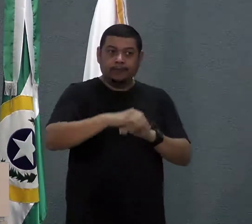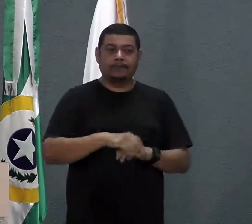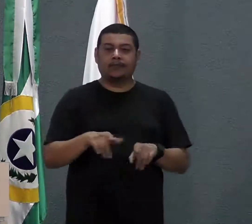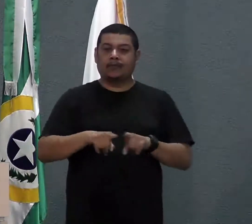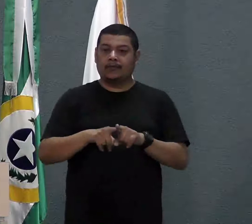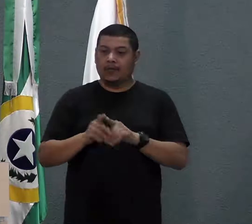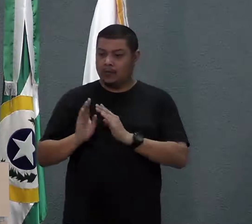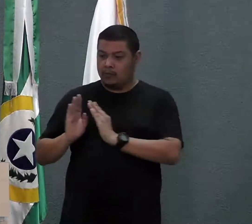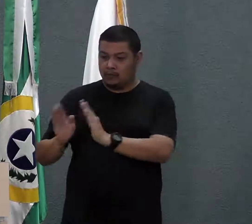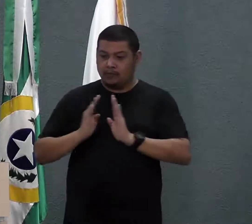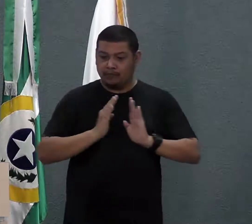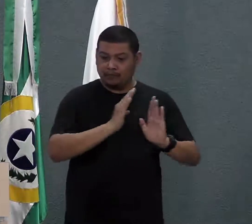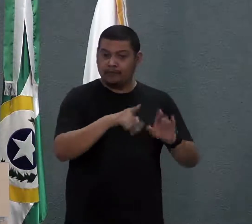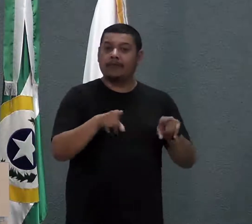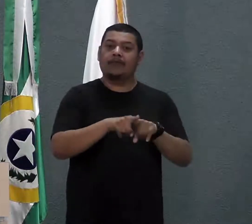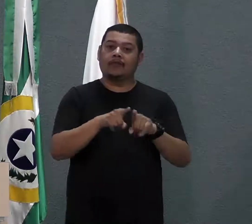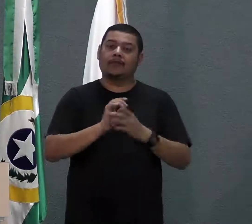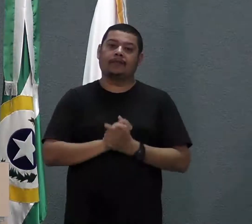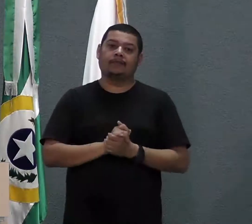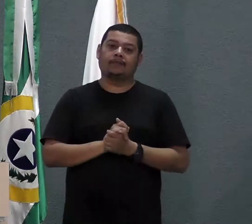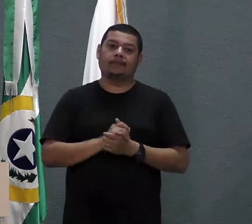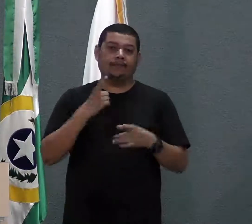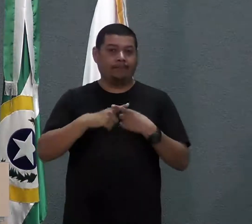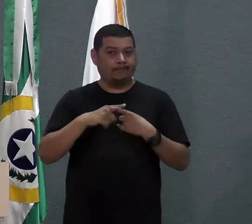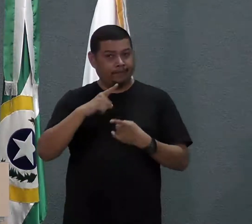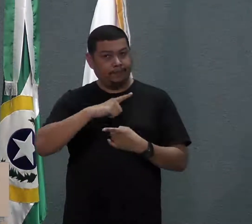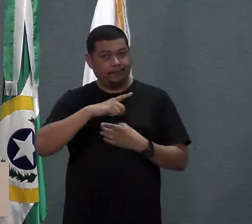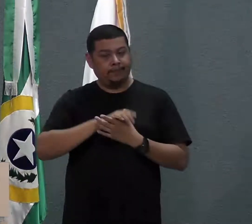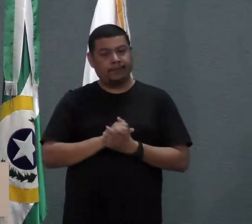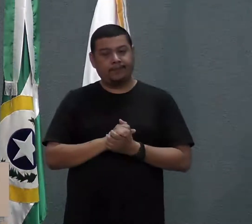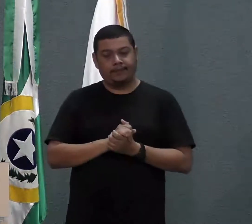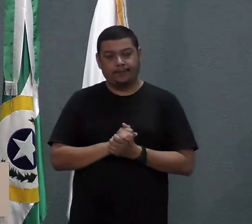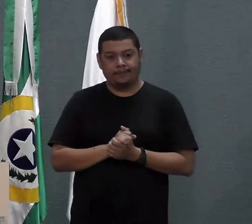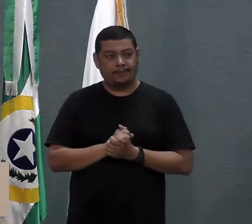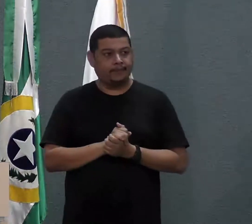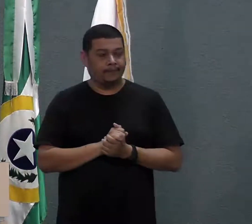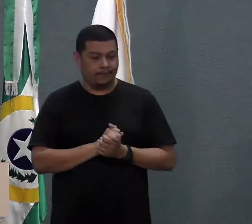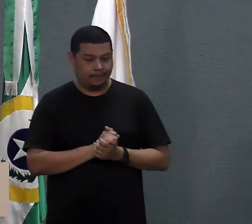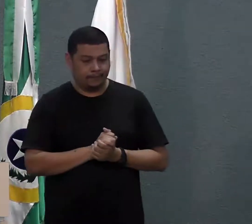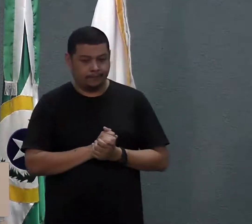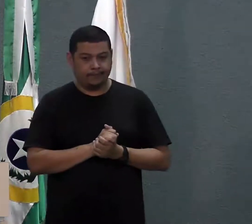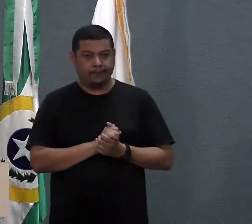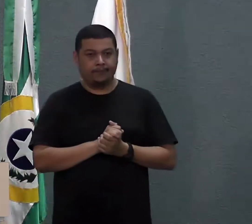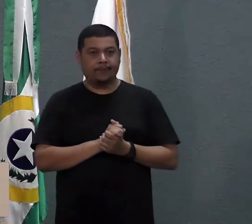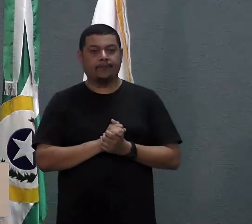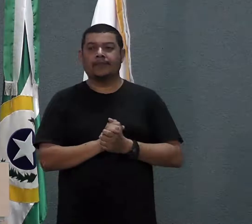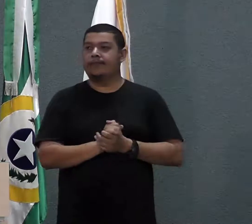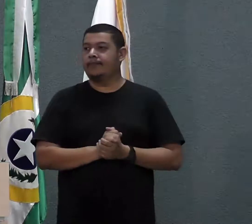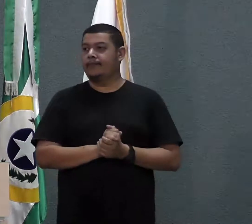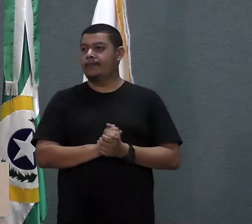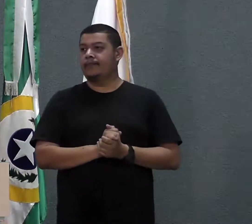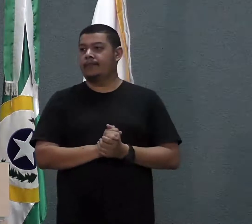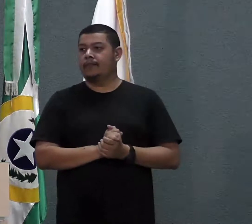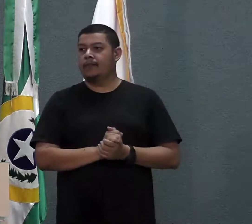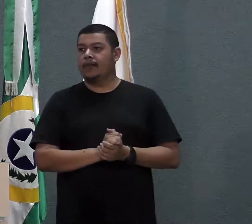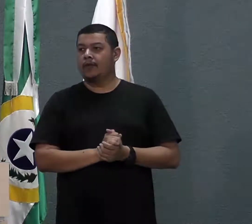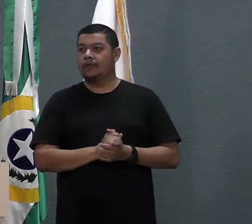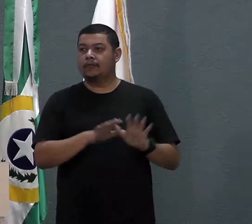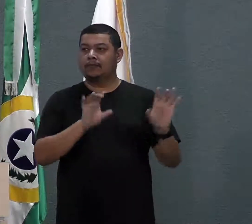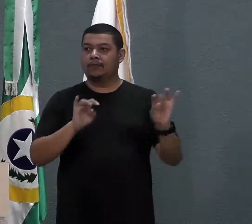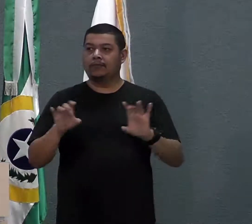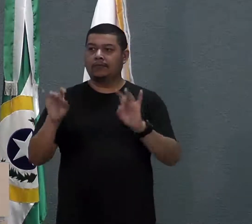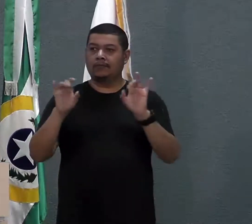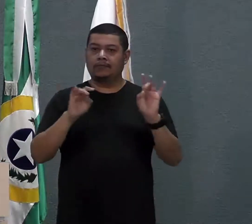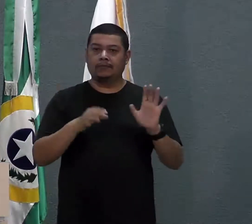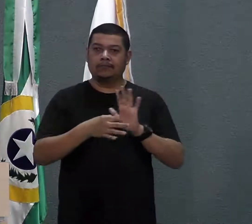carreadores também. E existe, presidente, uma situação, assim, peculiar, que acho que